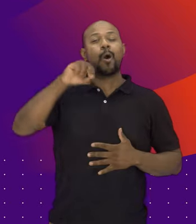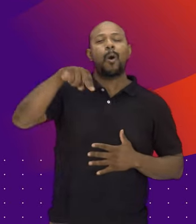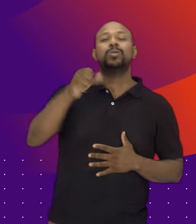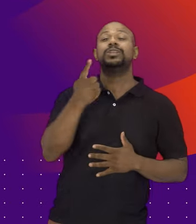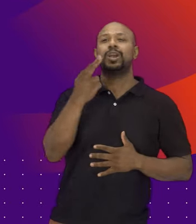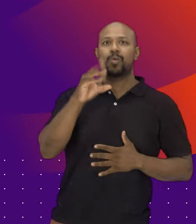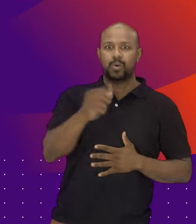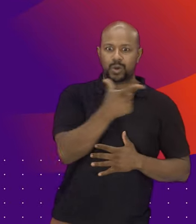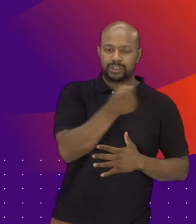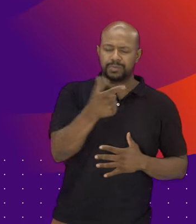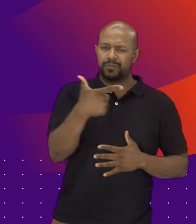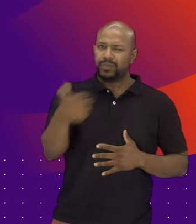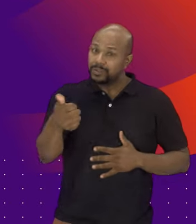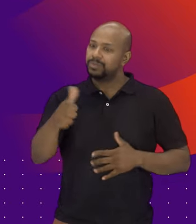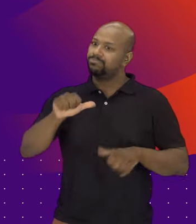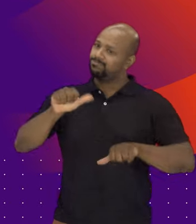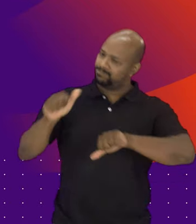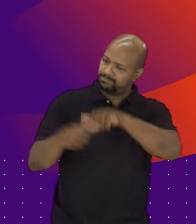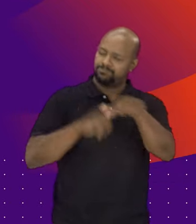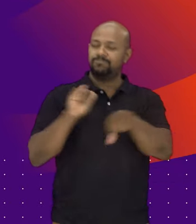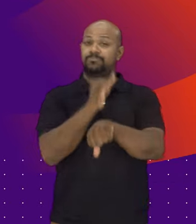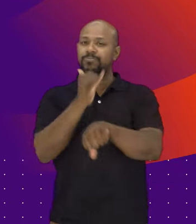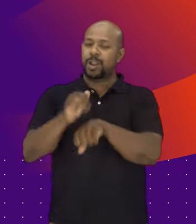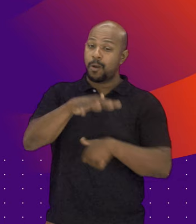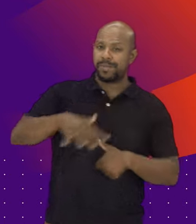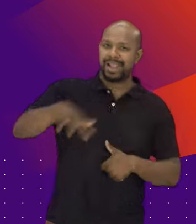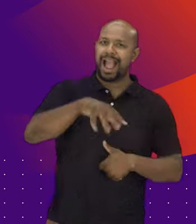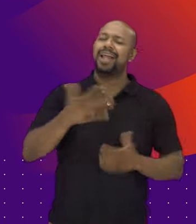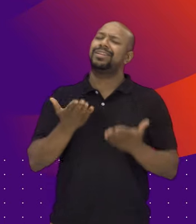2021, inovando com o mercado e com você!